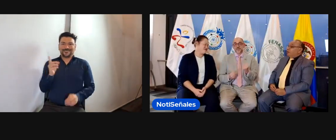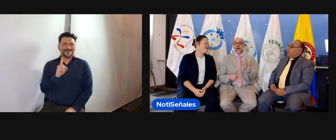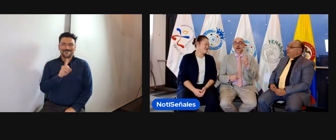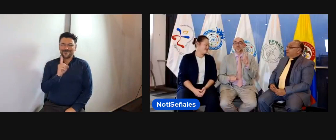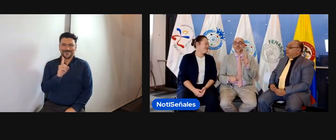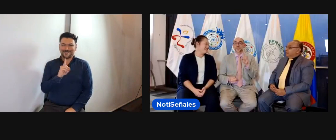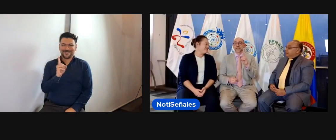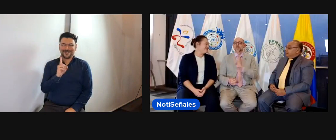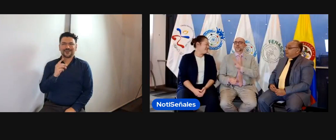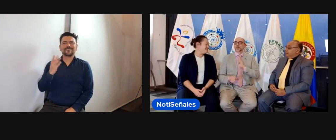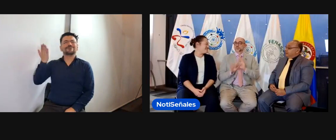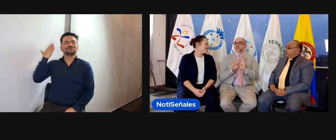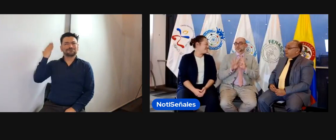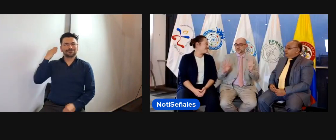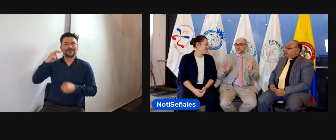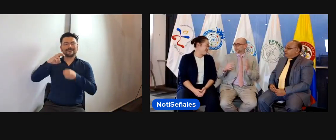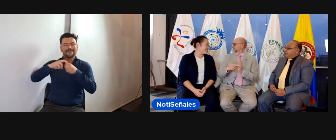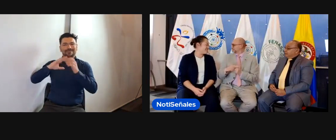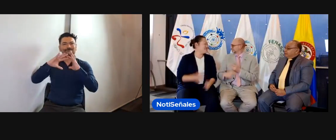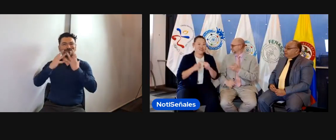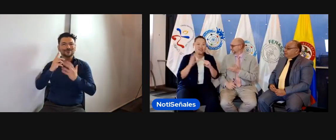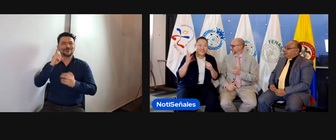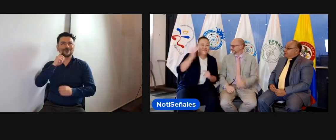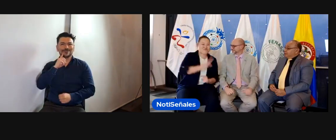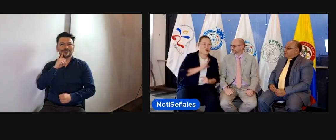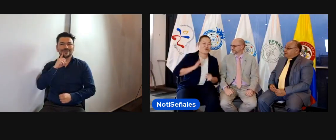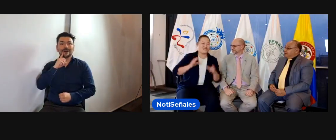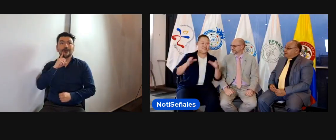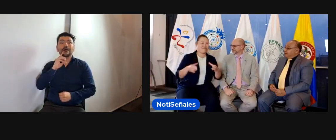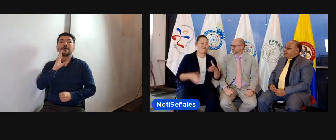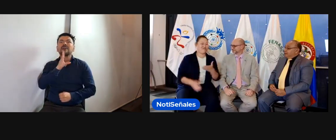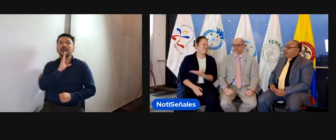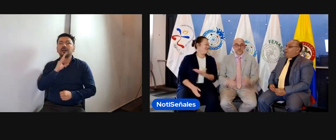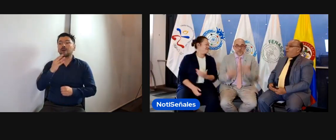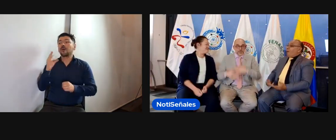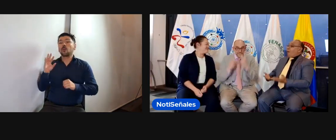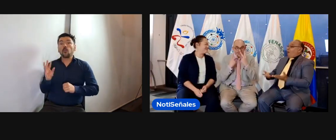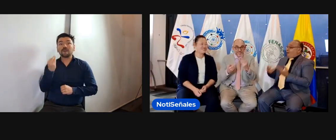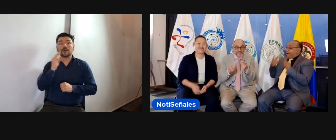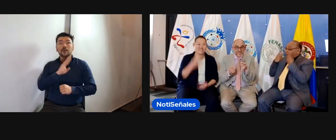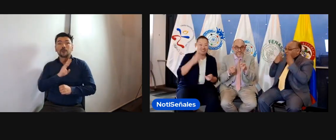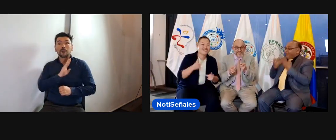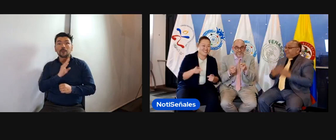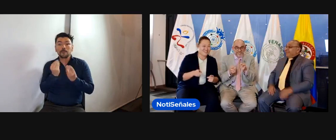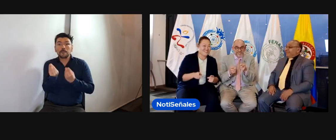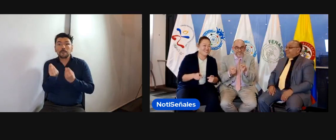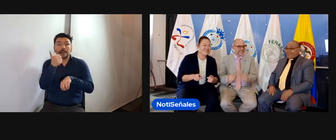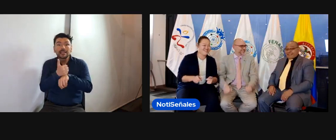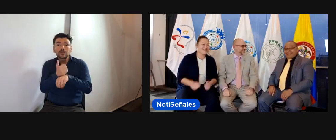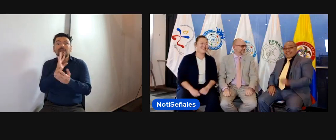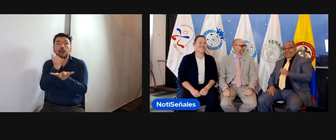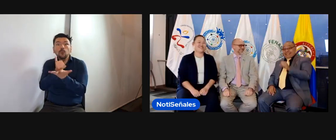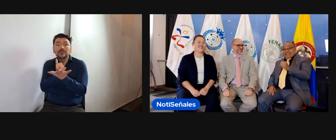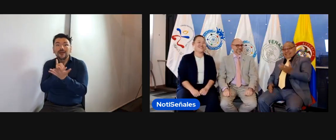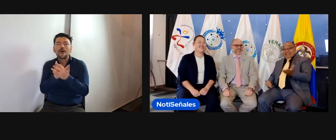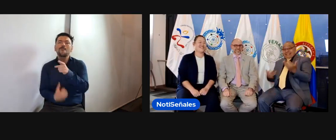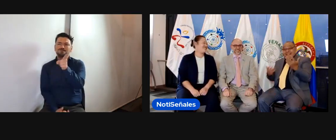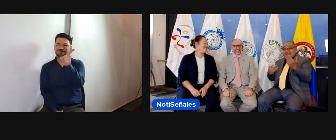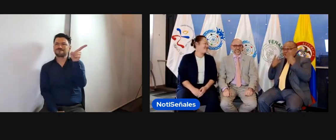estamos los dos, ¿verdad? Está con nosotros la junta de la WFD. Y sí, y también la junta de la sección de